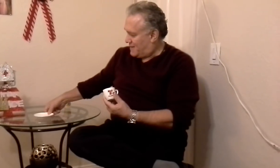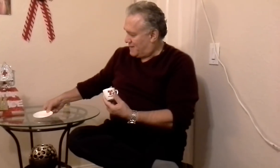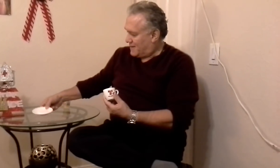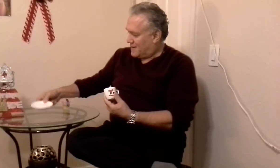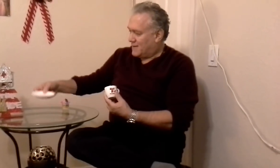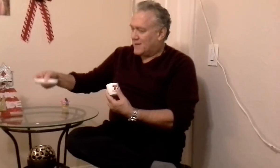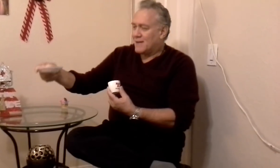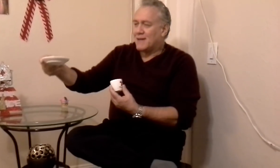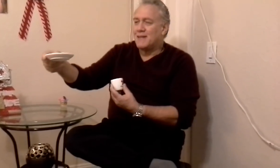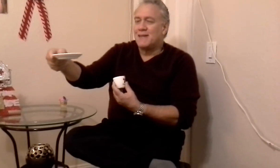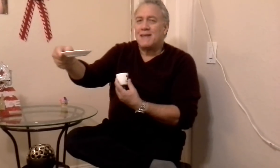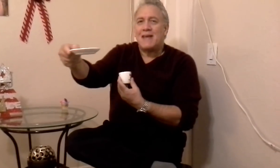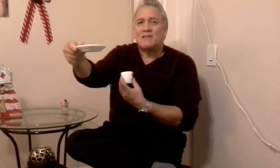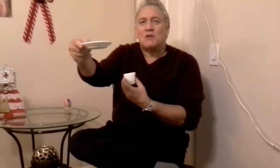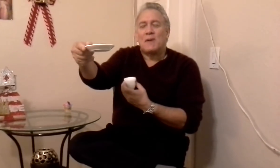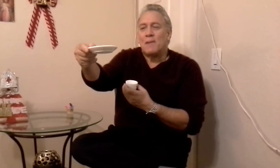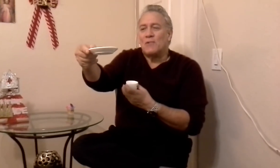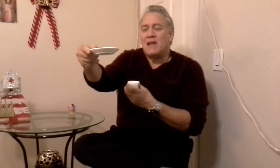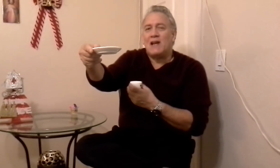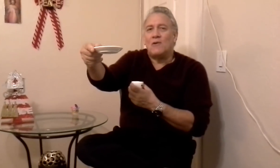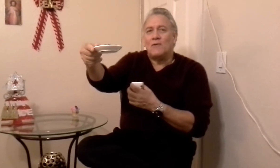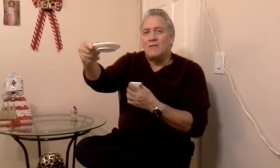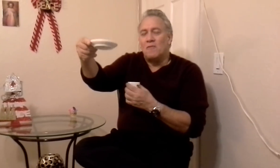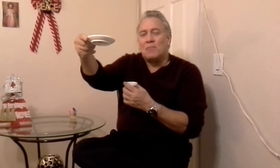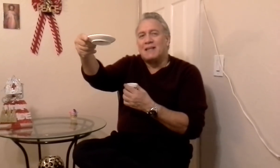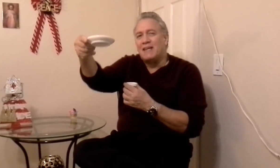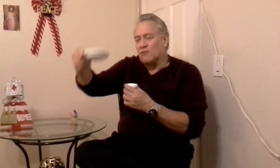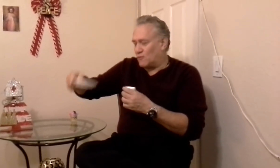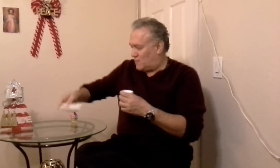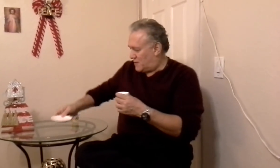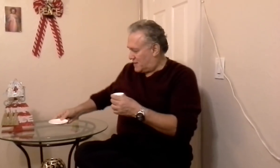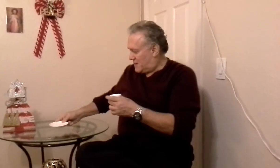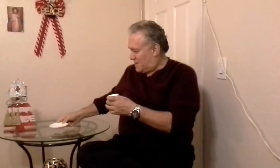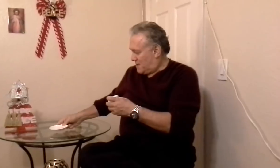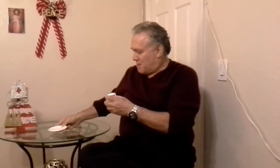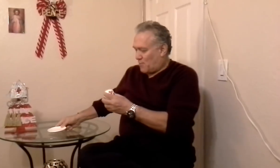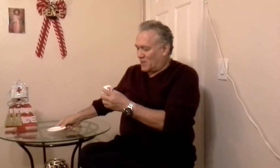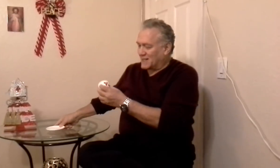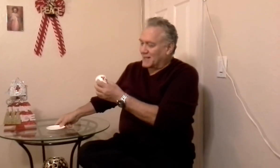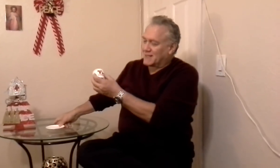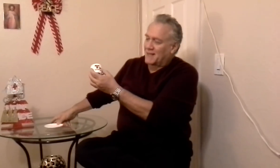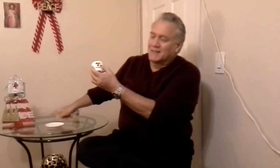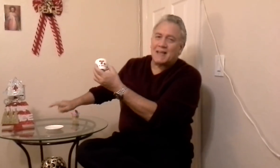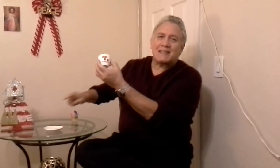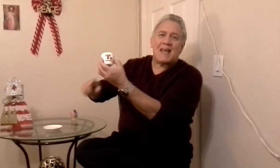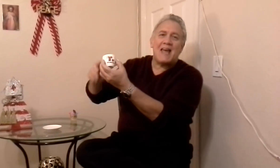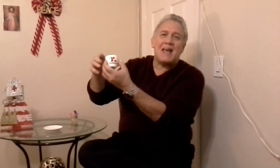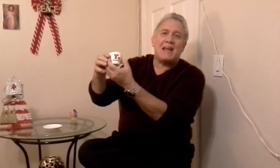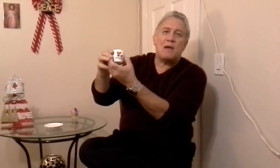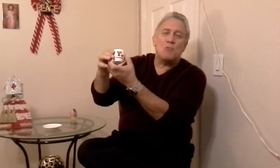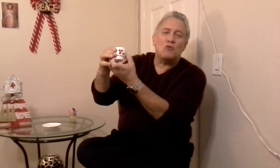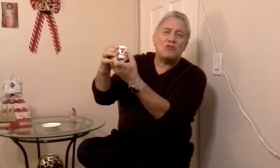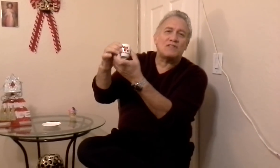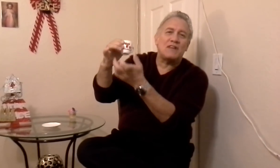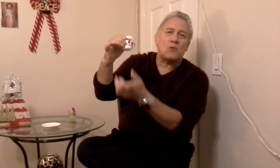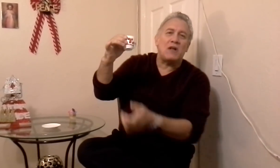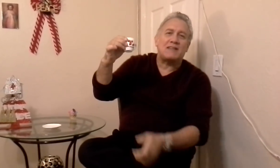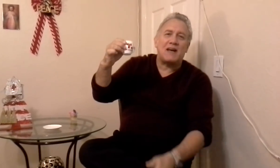y esto para ponerlo, un platito, pero esta tacita dice Telemundo 51,